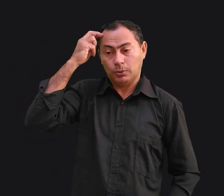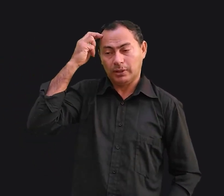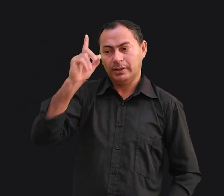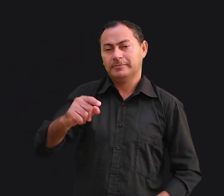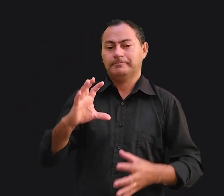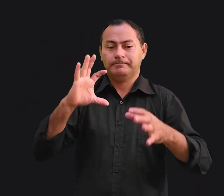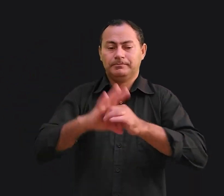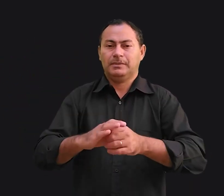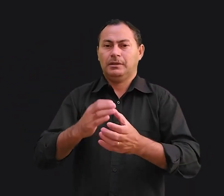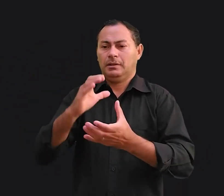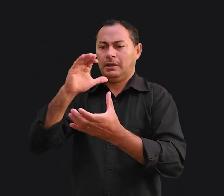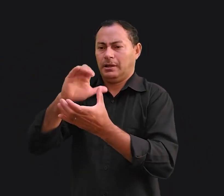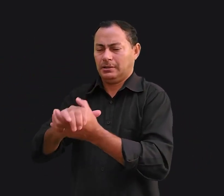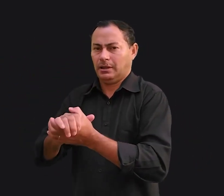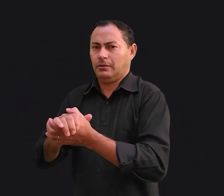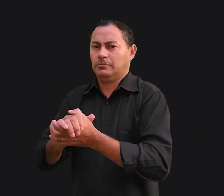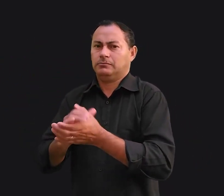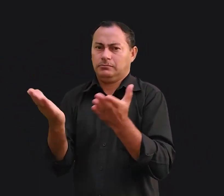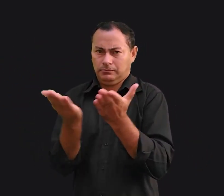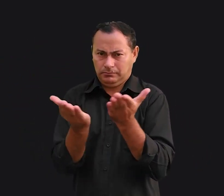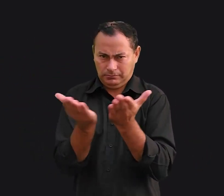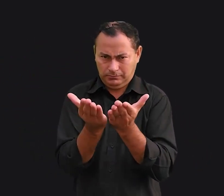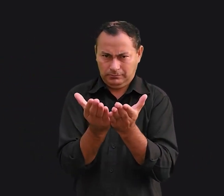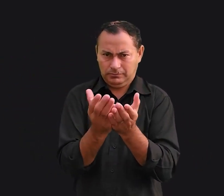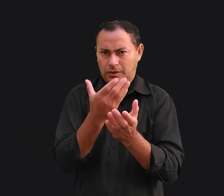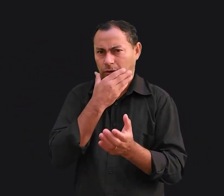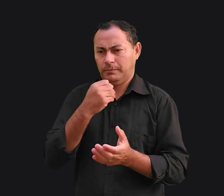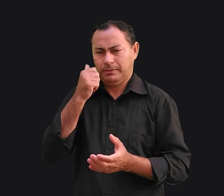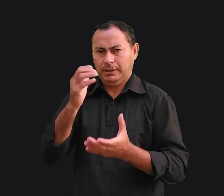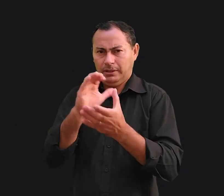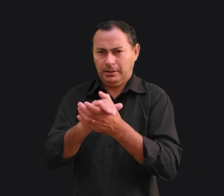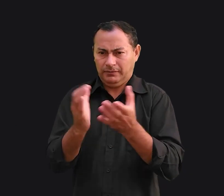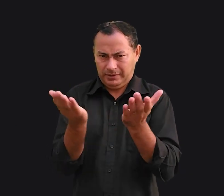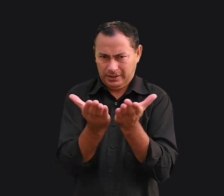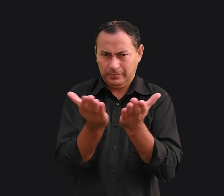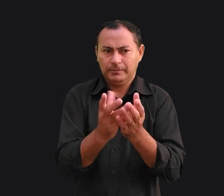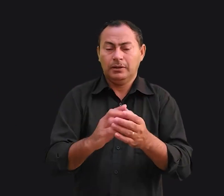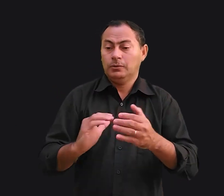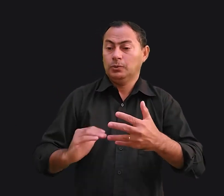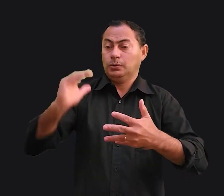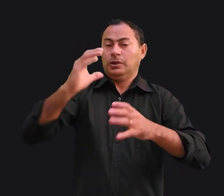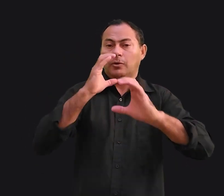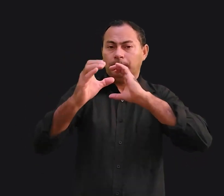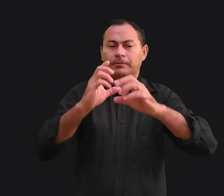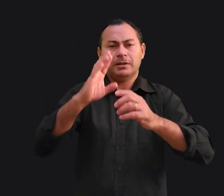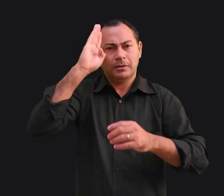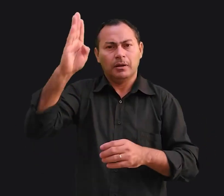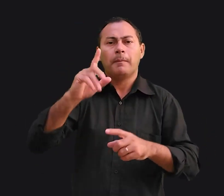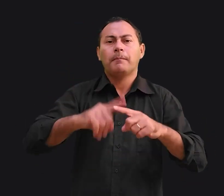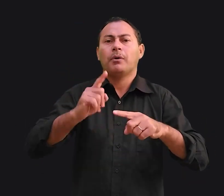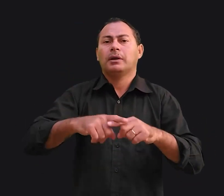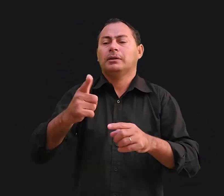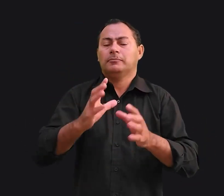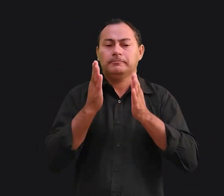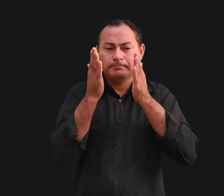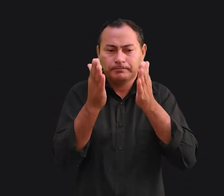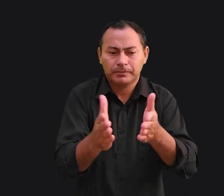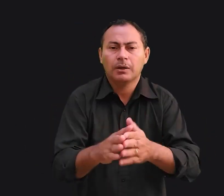isso inclui casais evangélicos, as coisas não priorizam os níveis mais altos de comunicação, principalmente porque não priorizam o